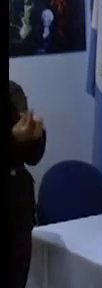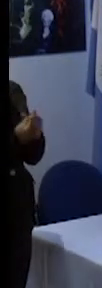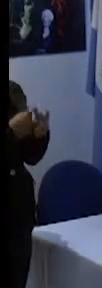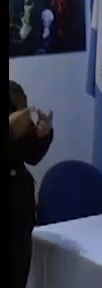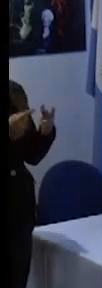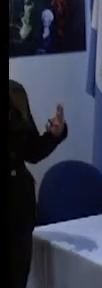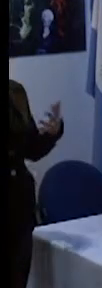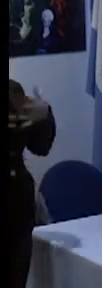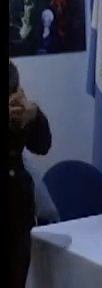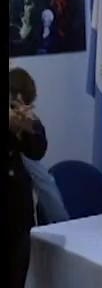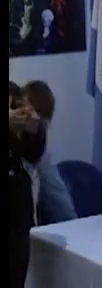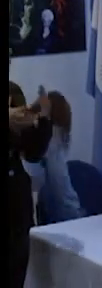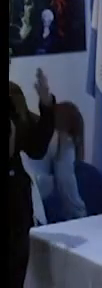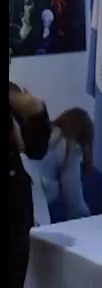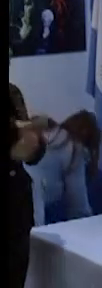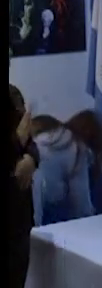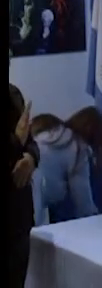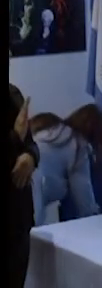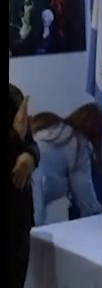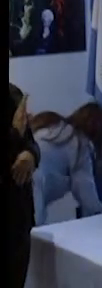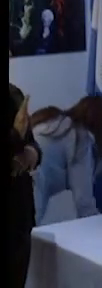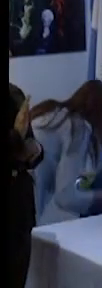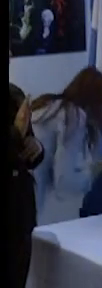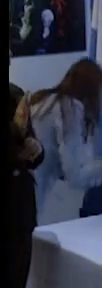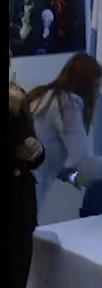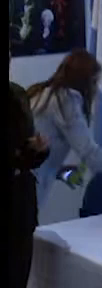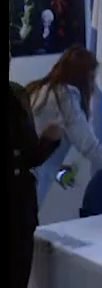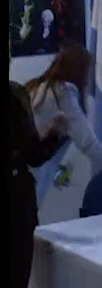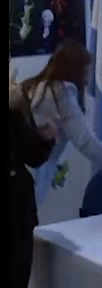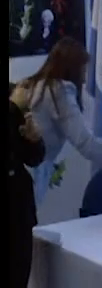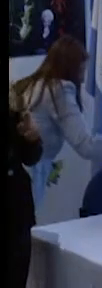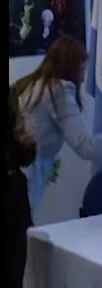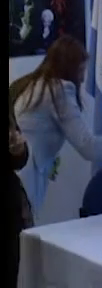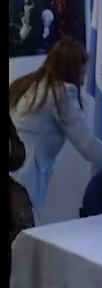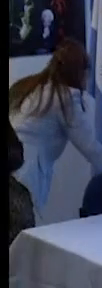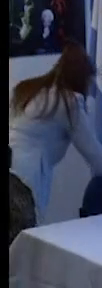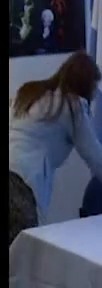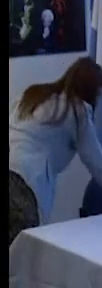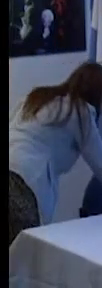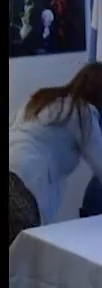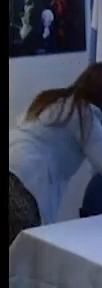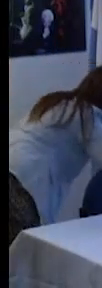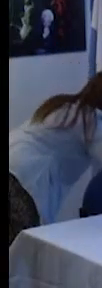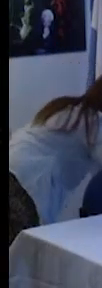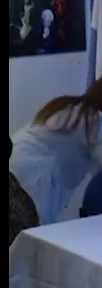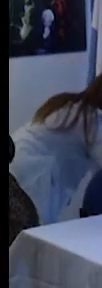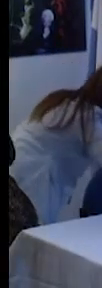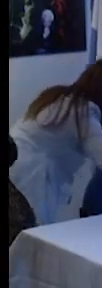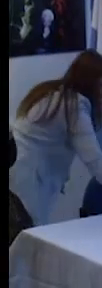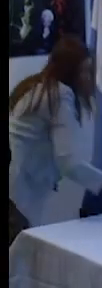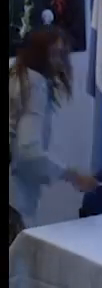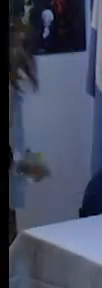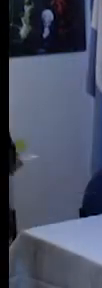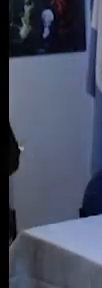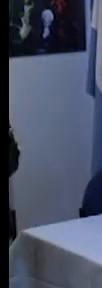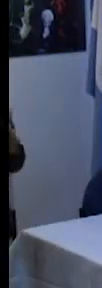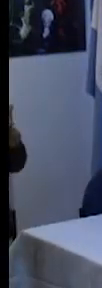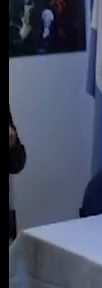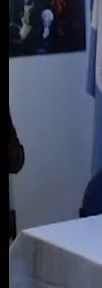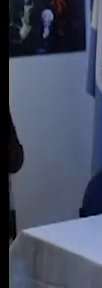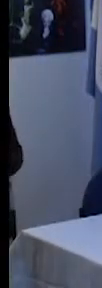integración un poco desde desde nuestro contexto local y nuestro contexto